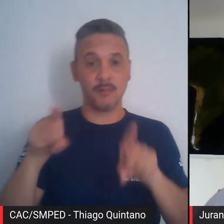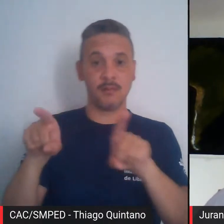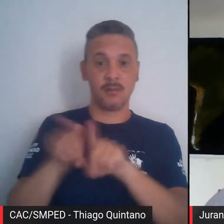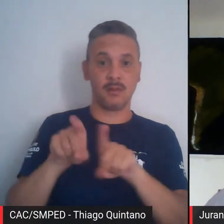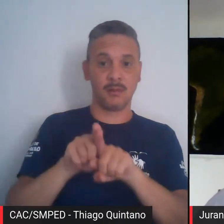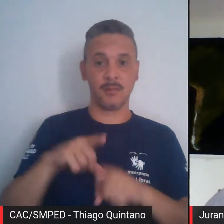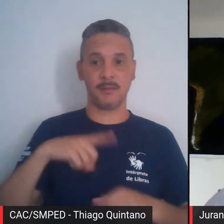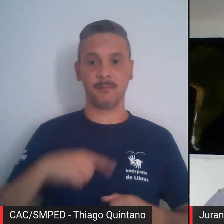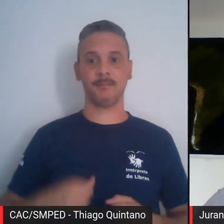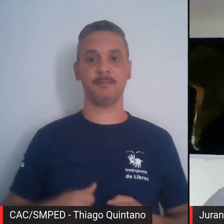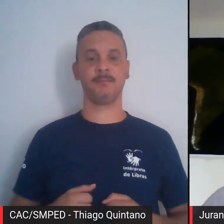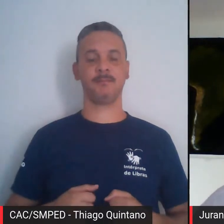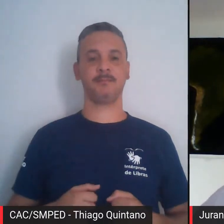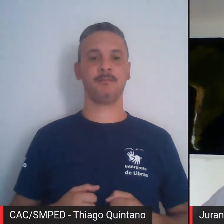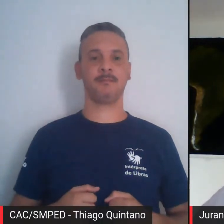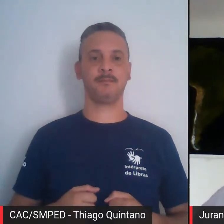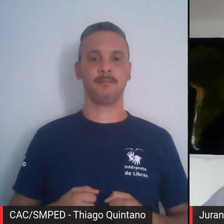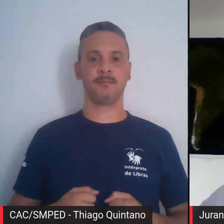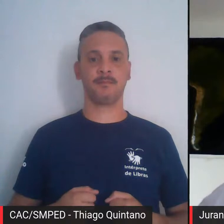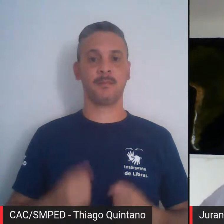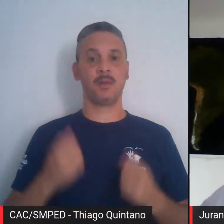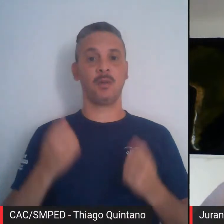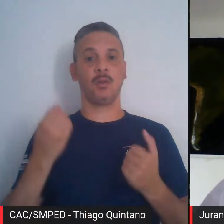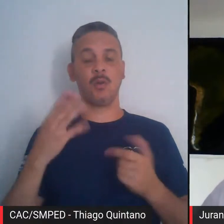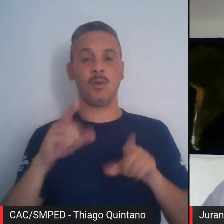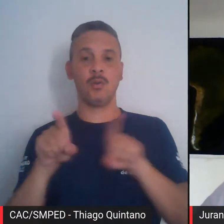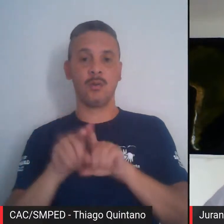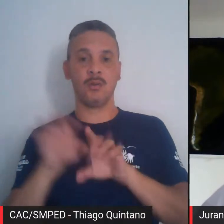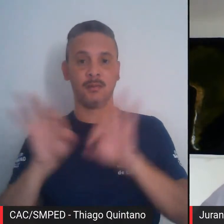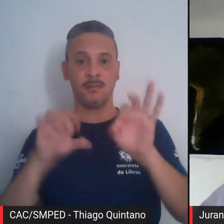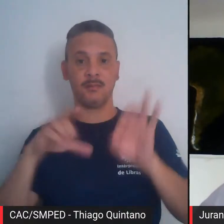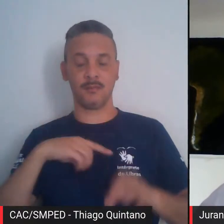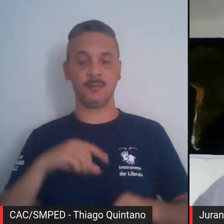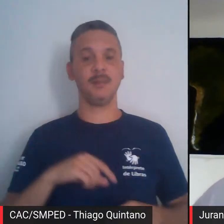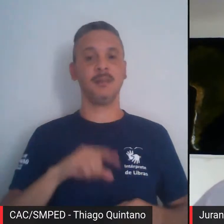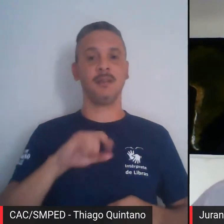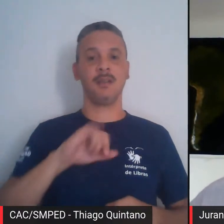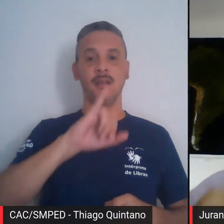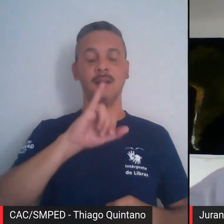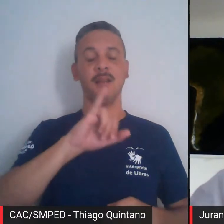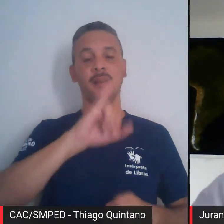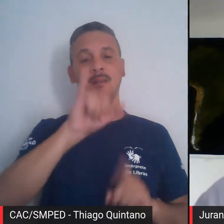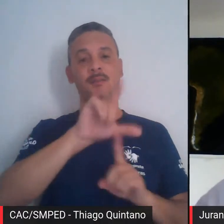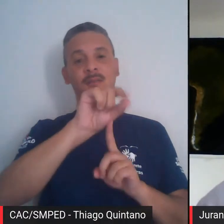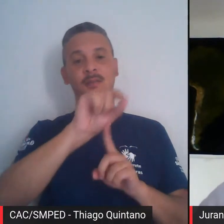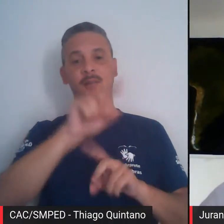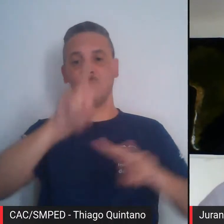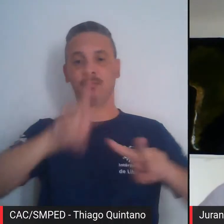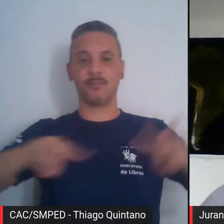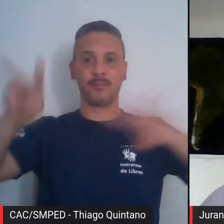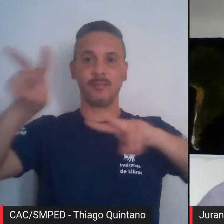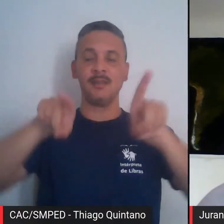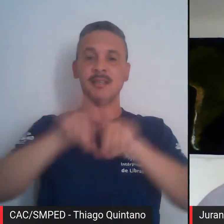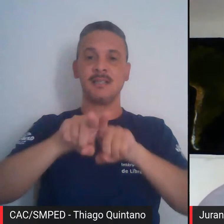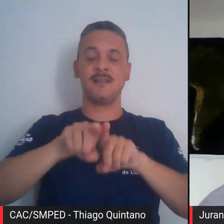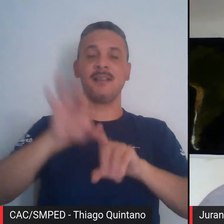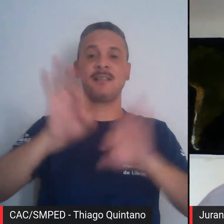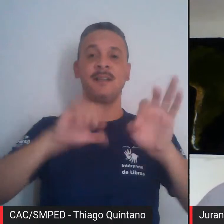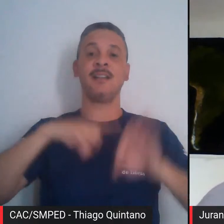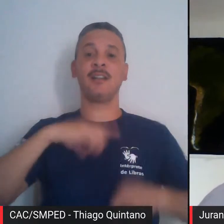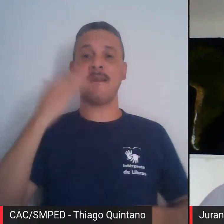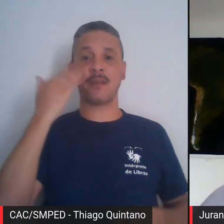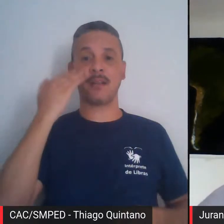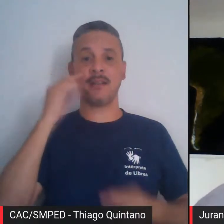rodeia. Ou melhor, que rodeia o Pico de Zaraguá. Nos rodeia porque nós estamos inseridos nisso, não é isso?